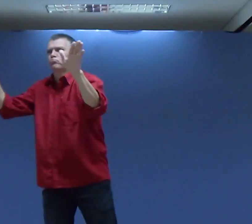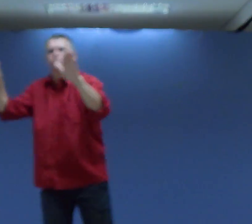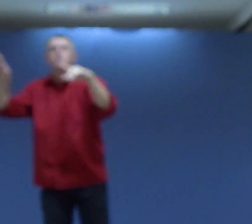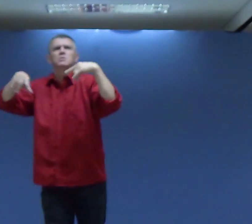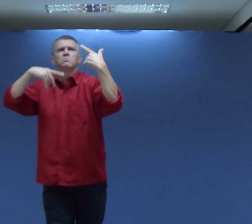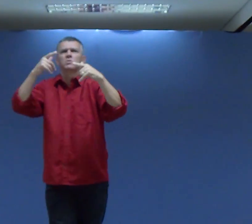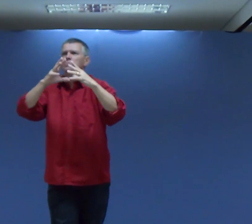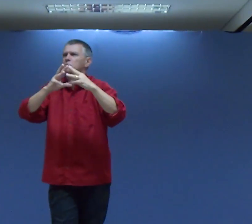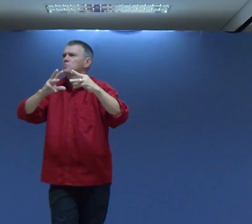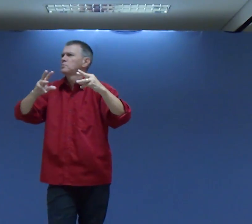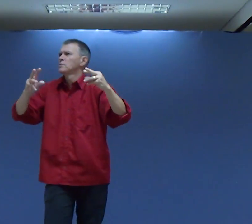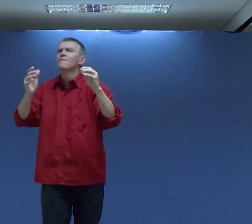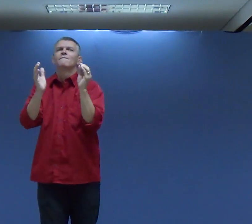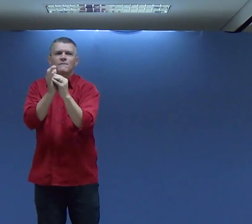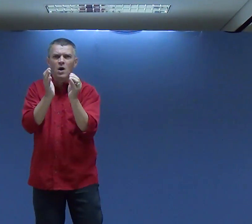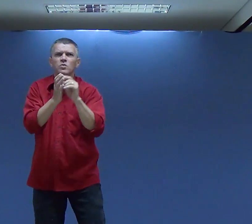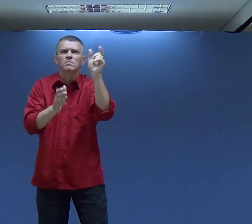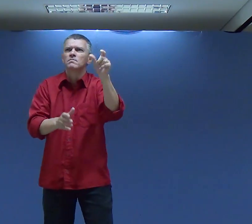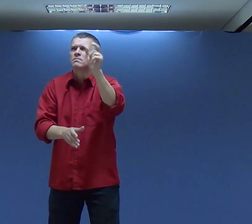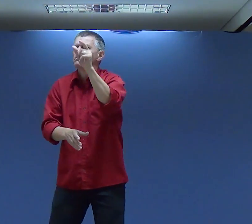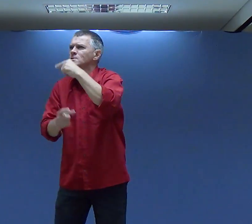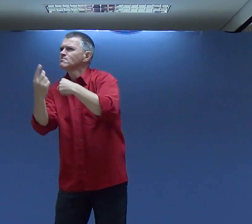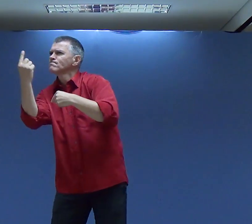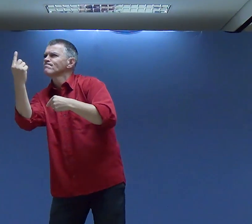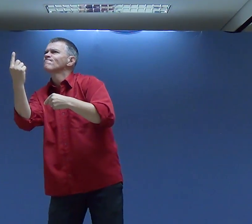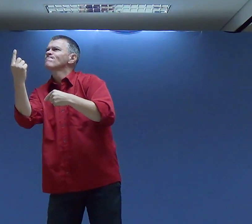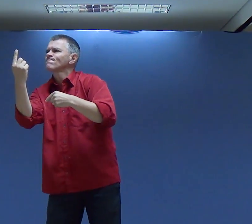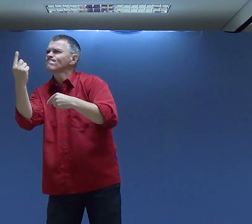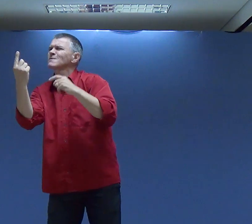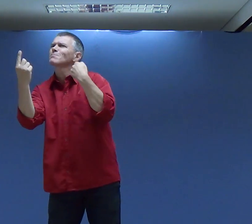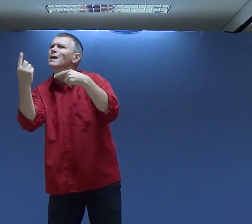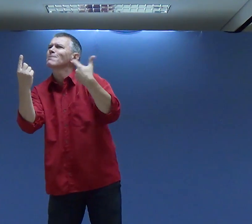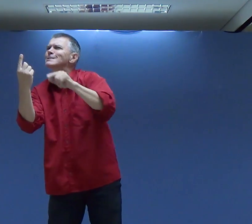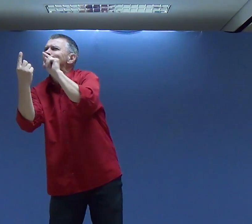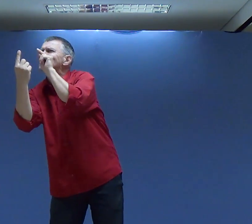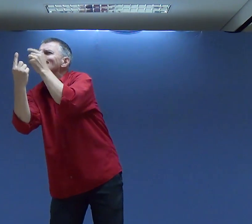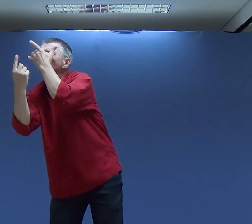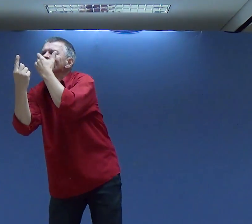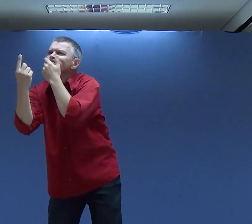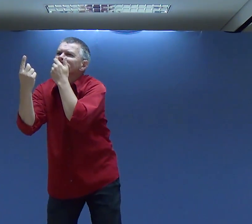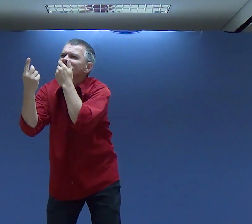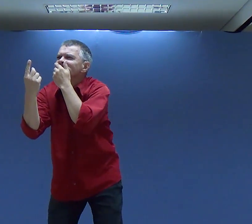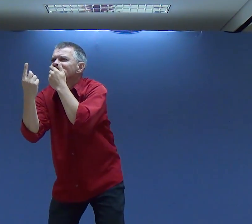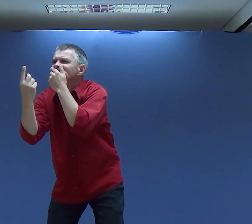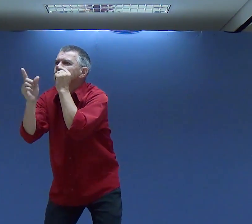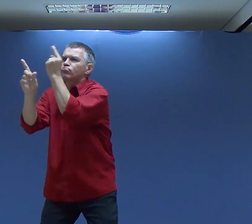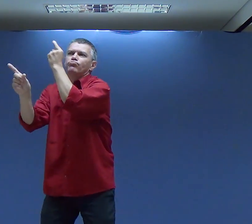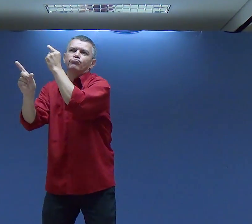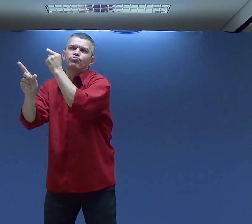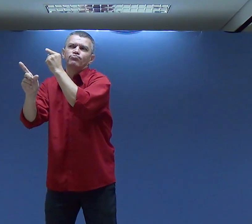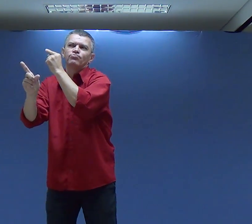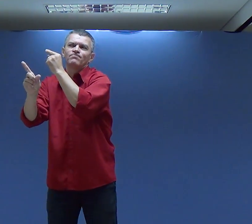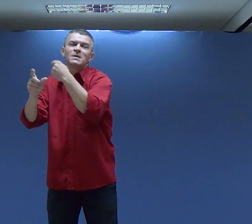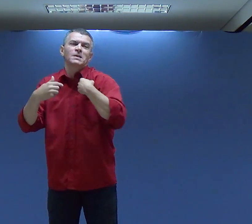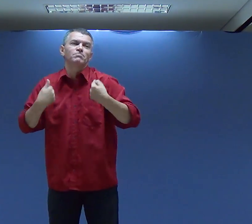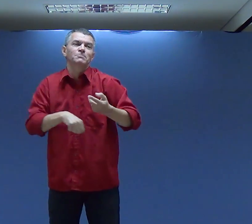E depois Que isso acontece Eu percebi Que faltava Uma pessoa